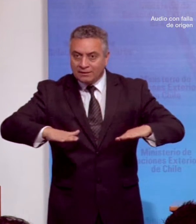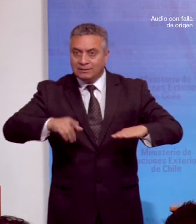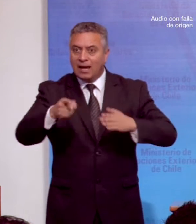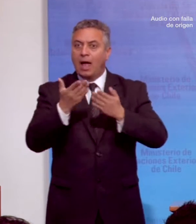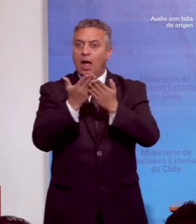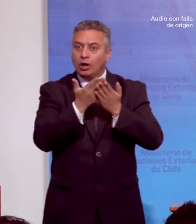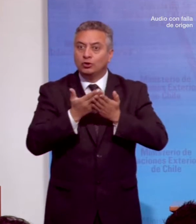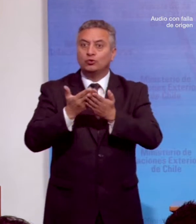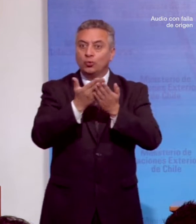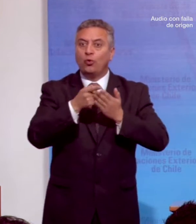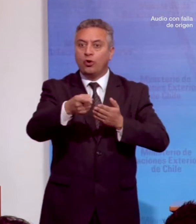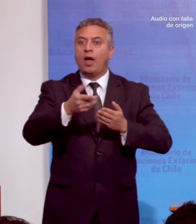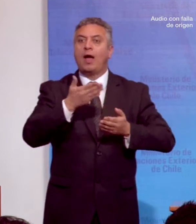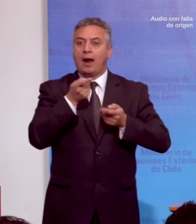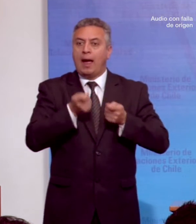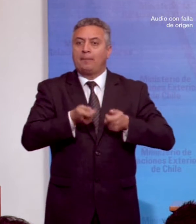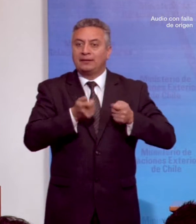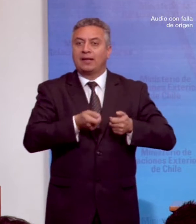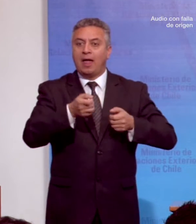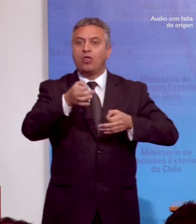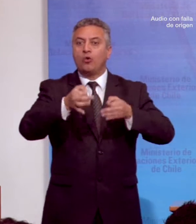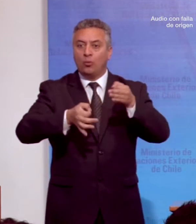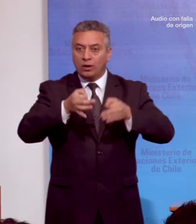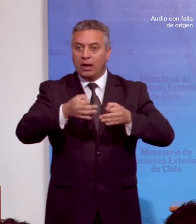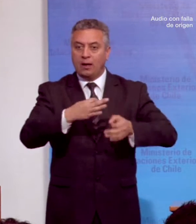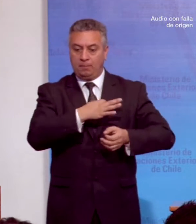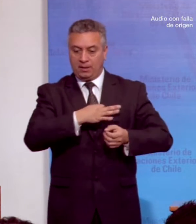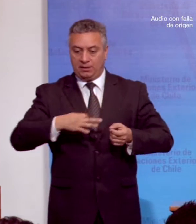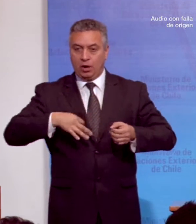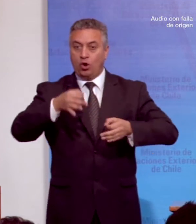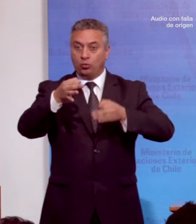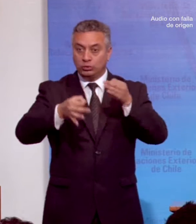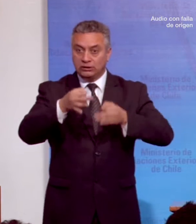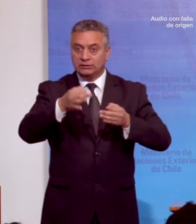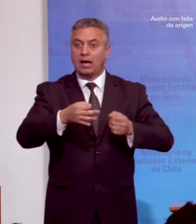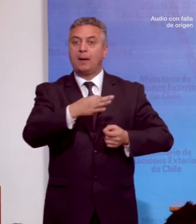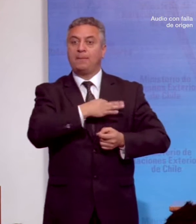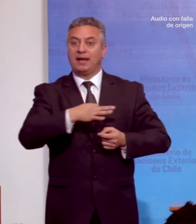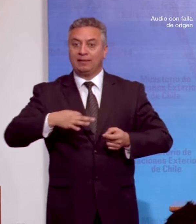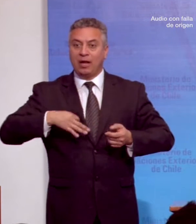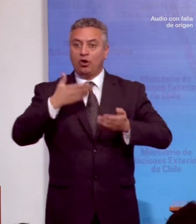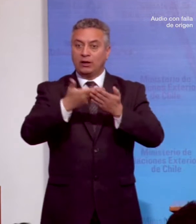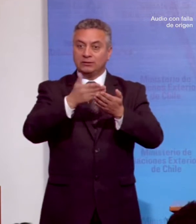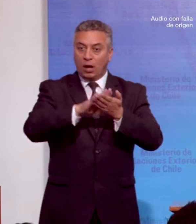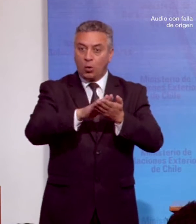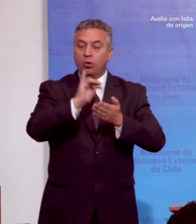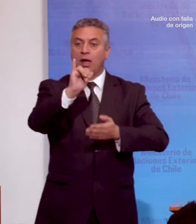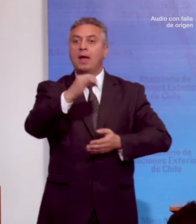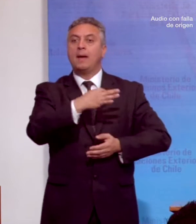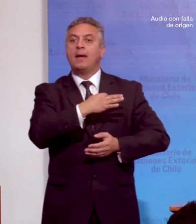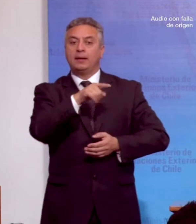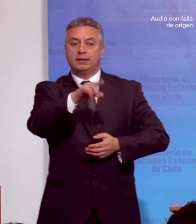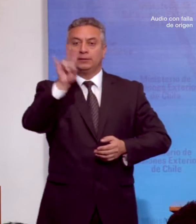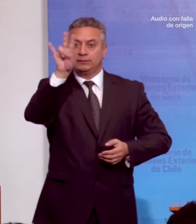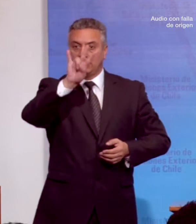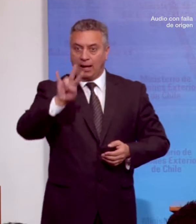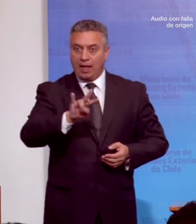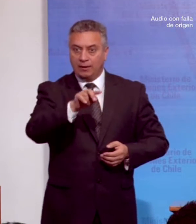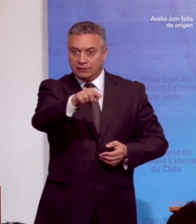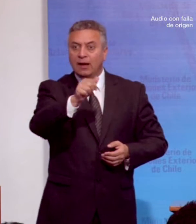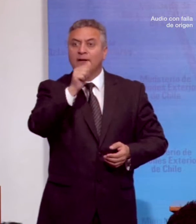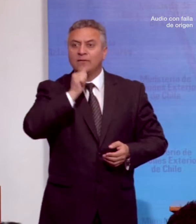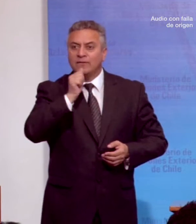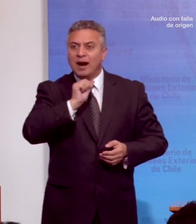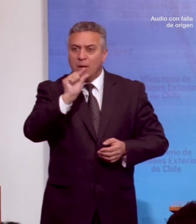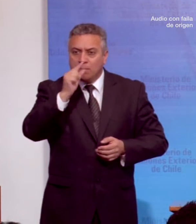jurídica, junto al Ministerio de Justicia, el Ministerio de Salud y Cenadis. Esta mesa se encuentra pronta a evacuar su